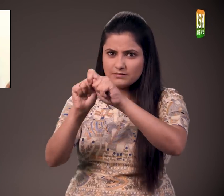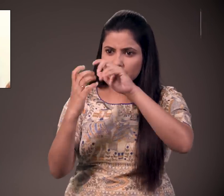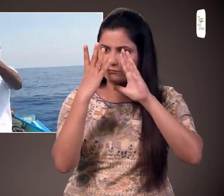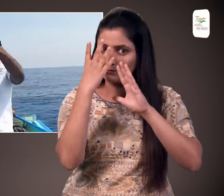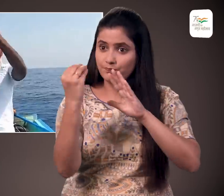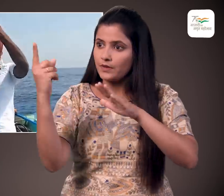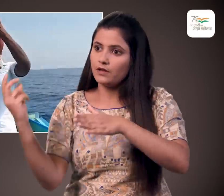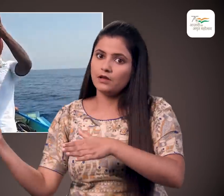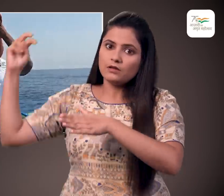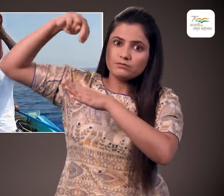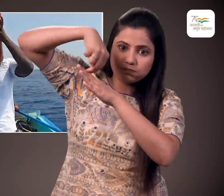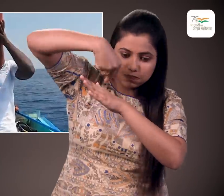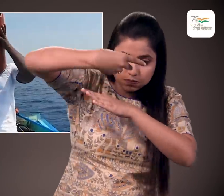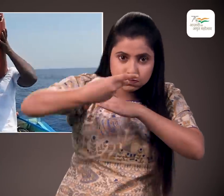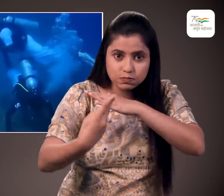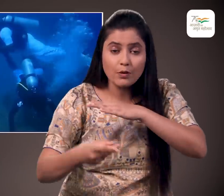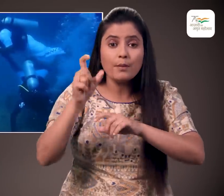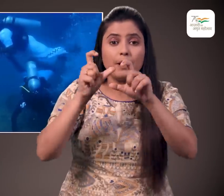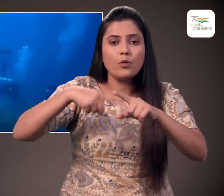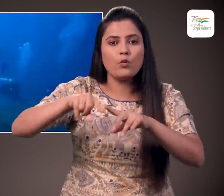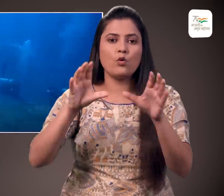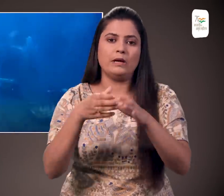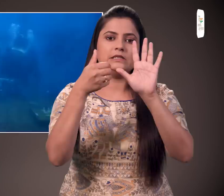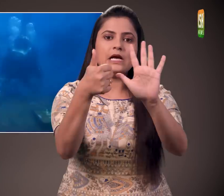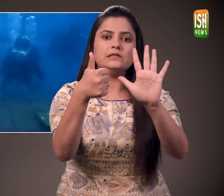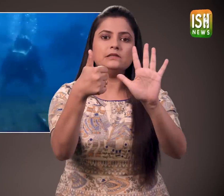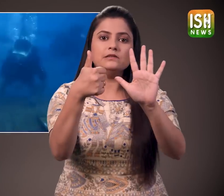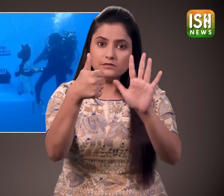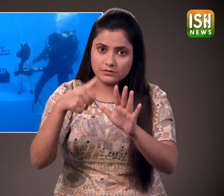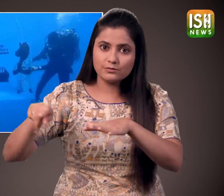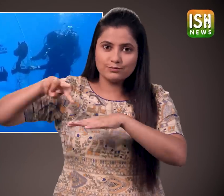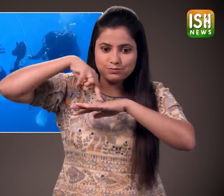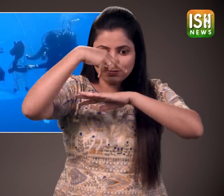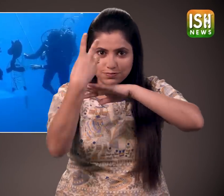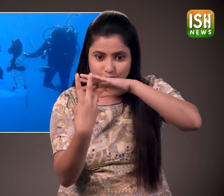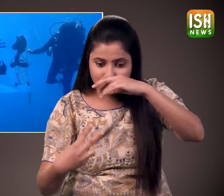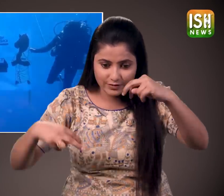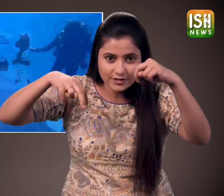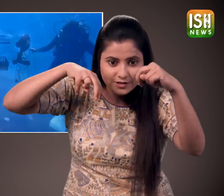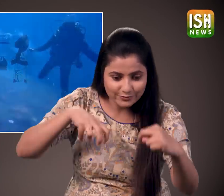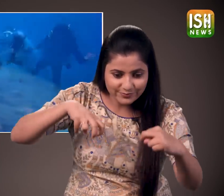जिसका चहरा गोड़े जैसा था मैसकॉट सहित 6 लोगों का एक समुह पानी के भीतर शत्रंच खेल रहा था